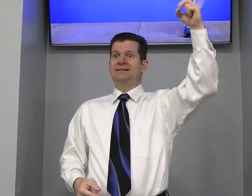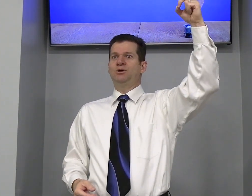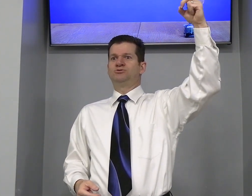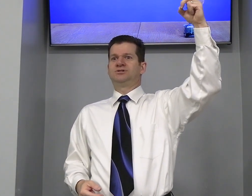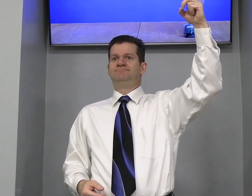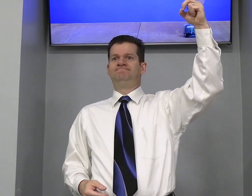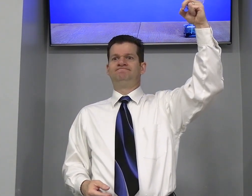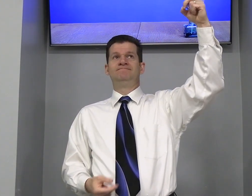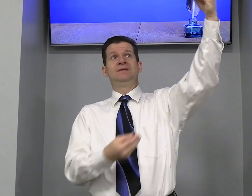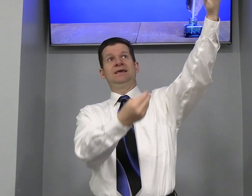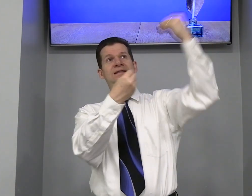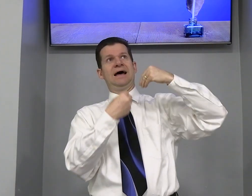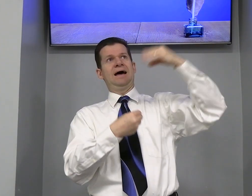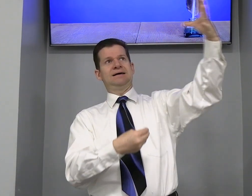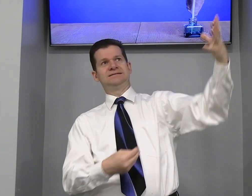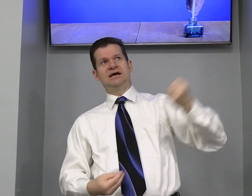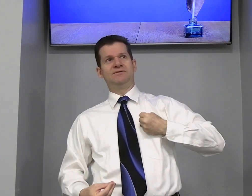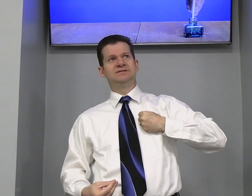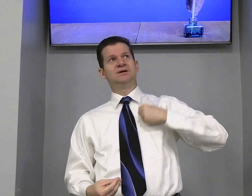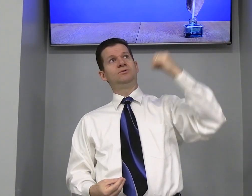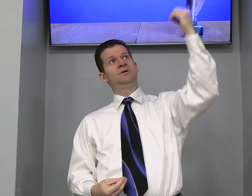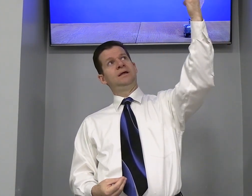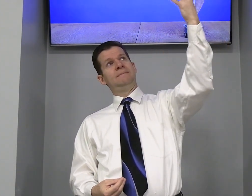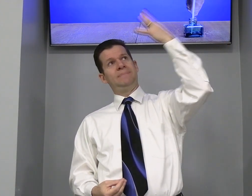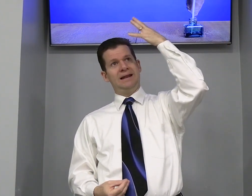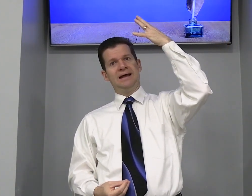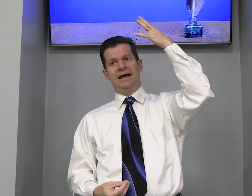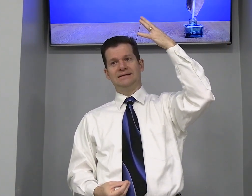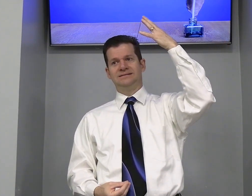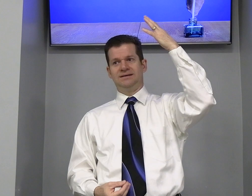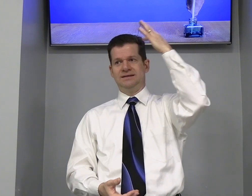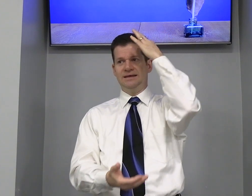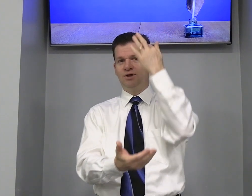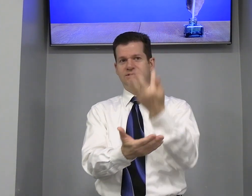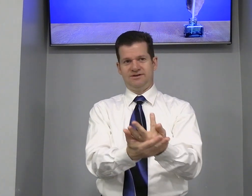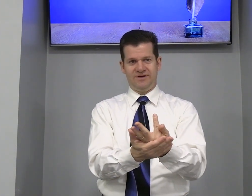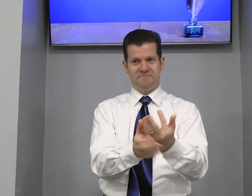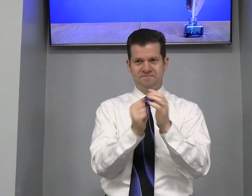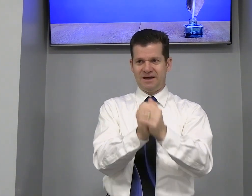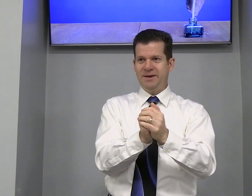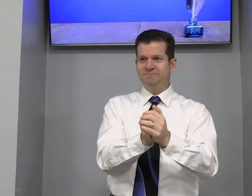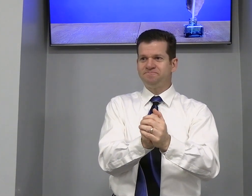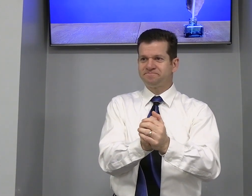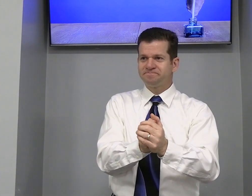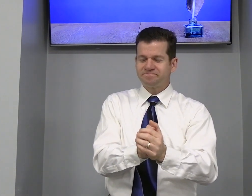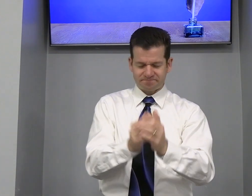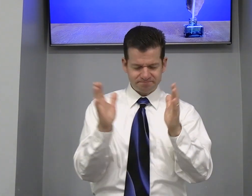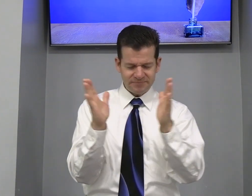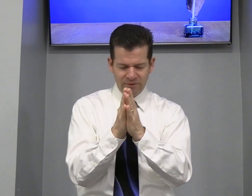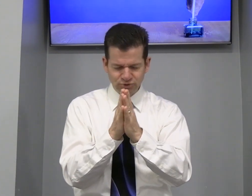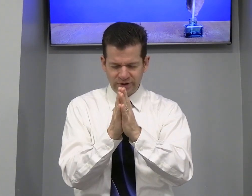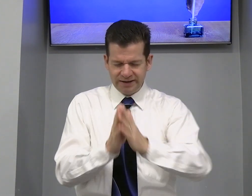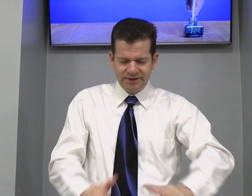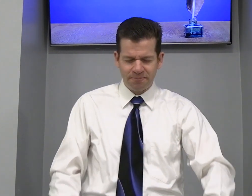Deus Que dá Salvação Pela graça E a nossa Amém? Vamos orar Então